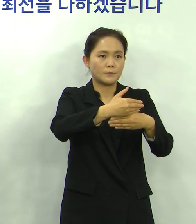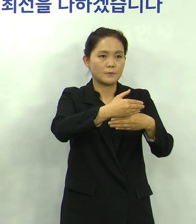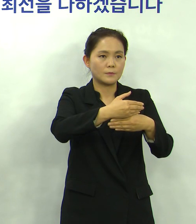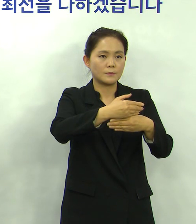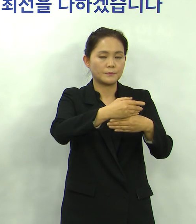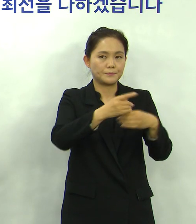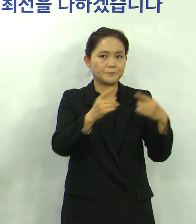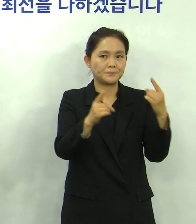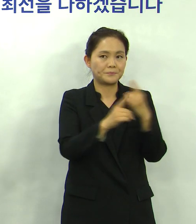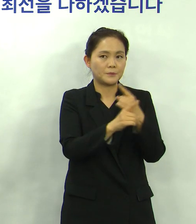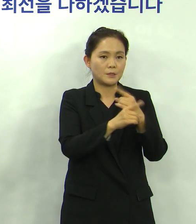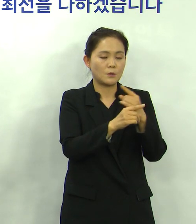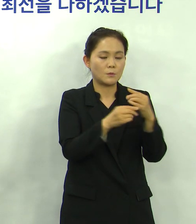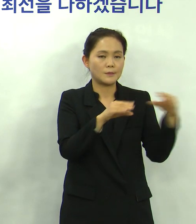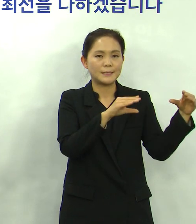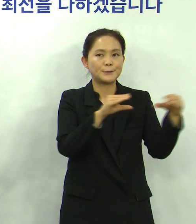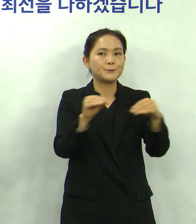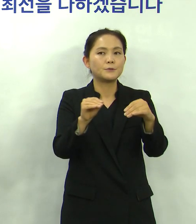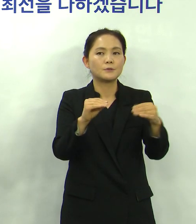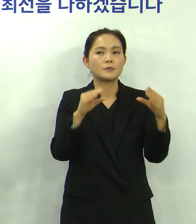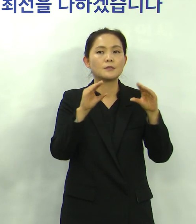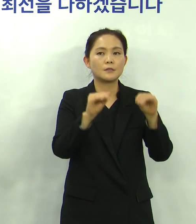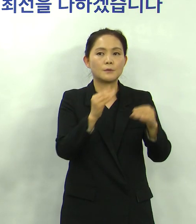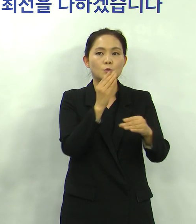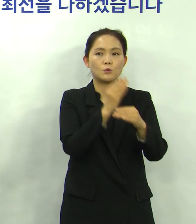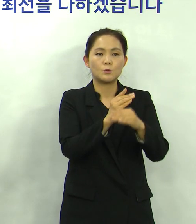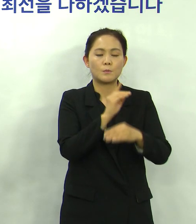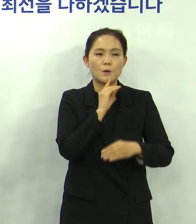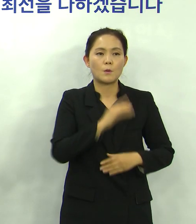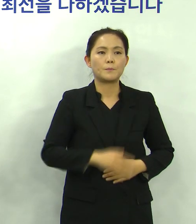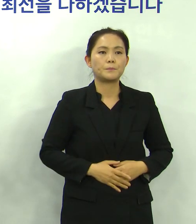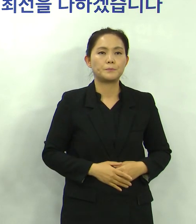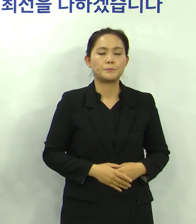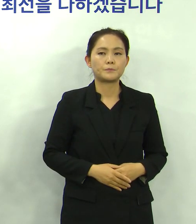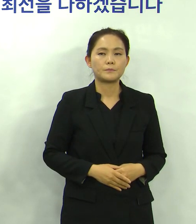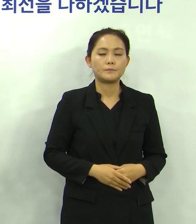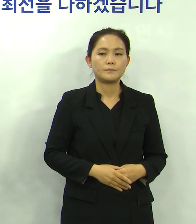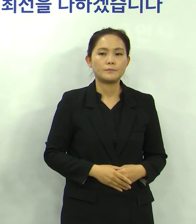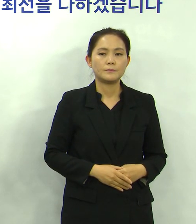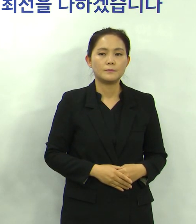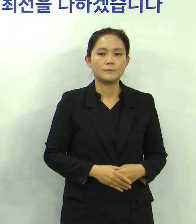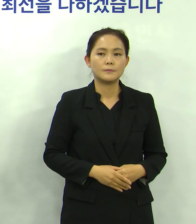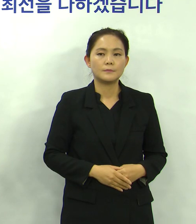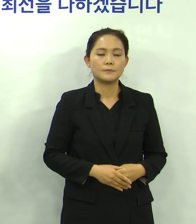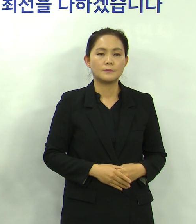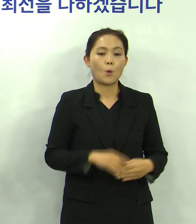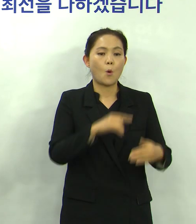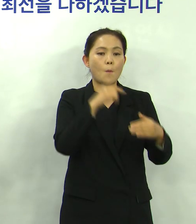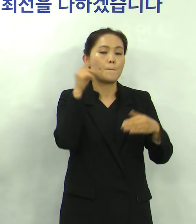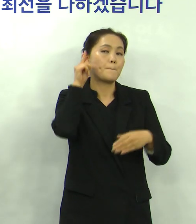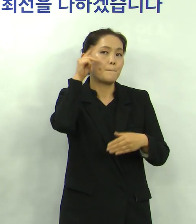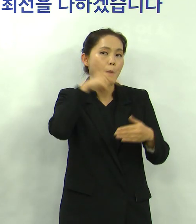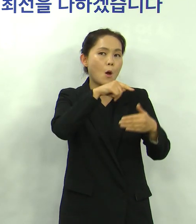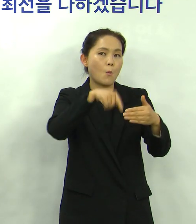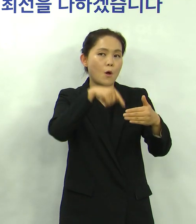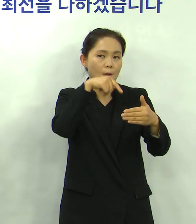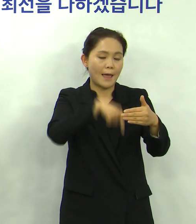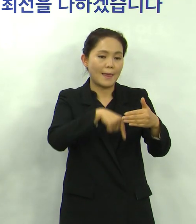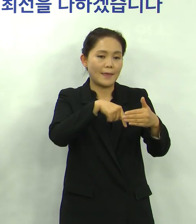있습니다 현재 지금 안에 계신 분들은 직원, 환자,